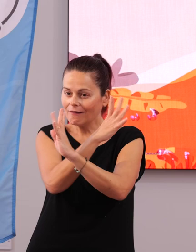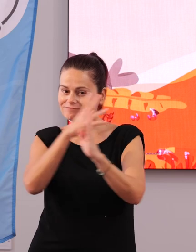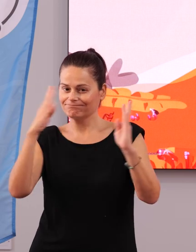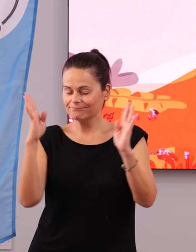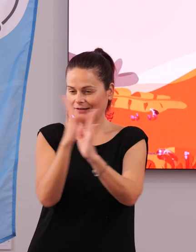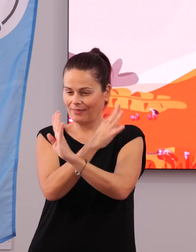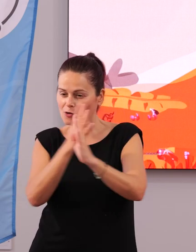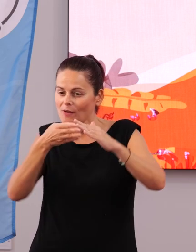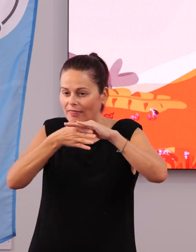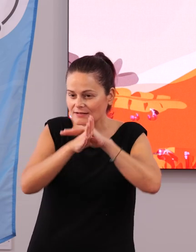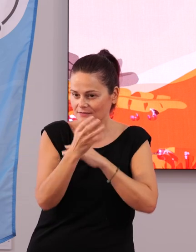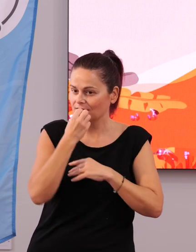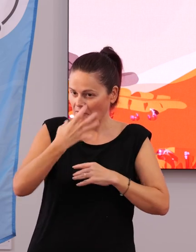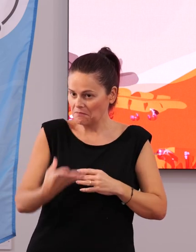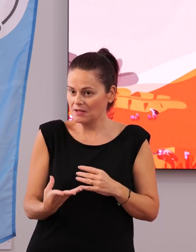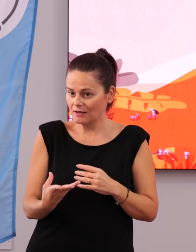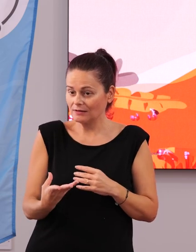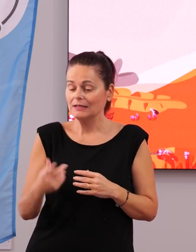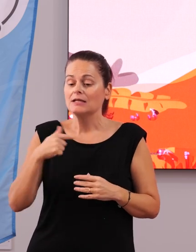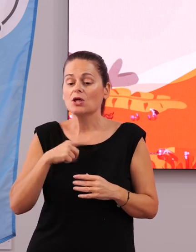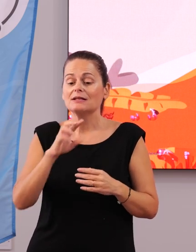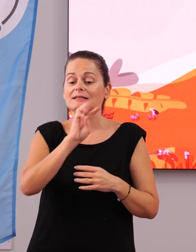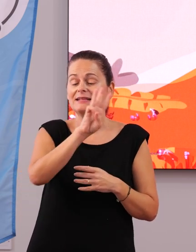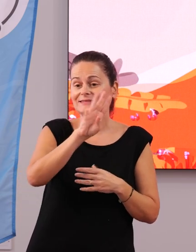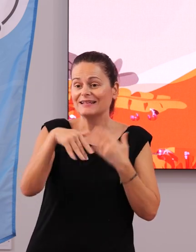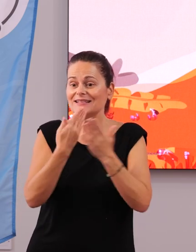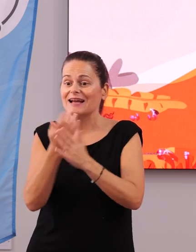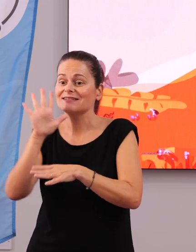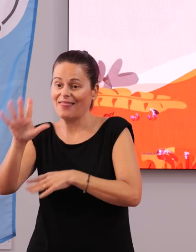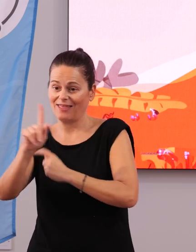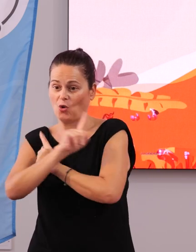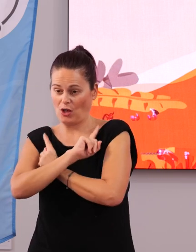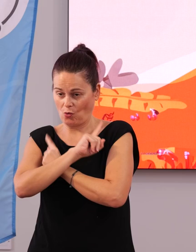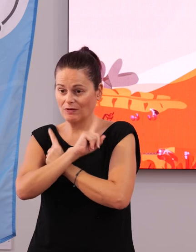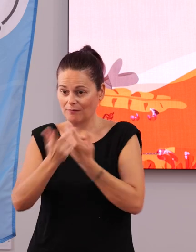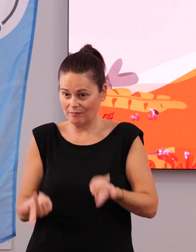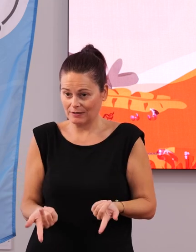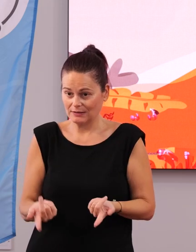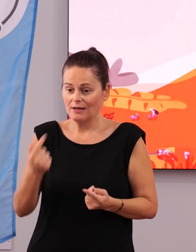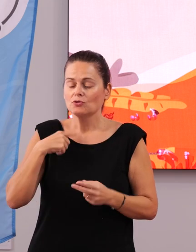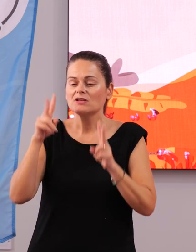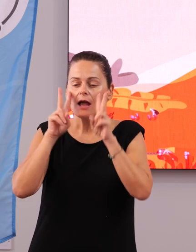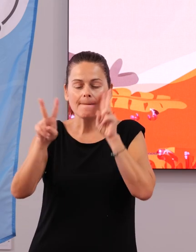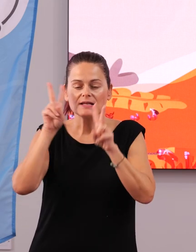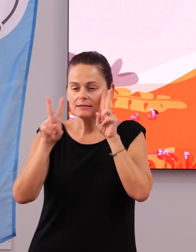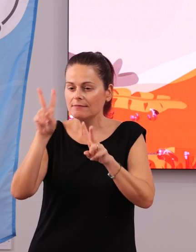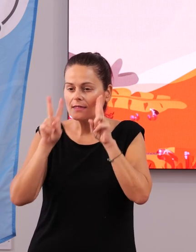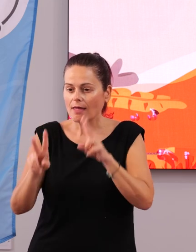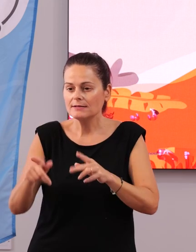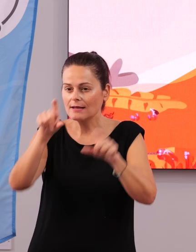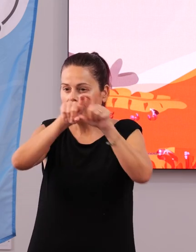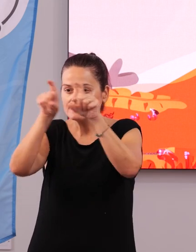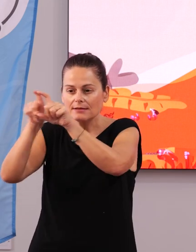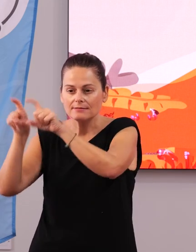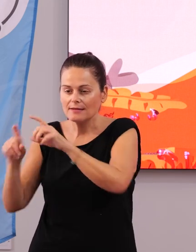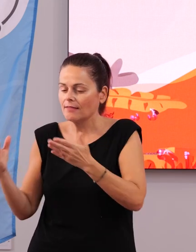accesibilidad de ese espacio. Se va a realizar del 3 al 5 de noviembre y donde vamos a dar visibilidad a todas las entidades